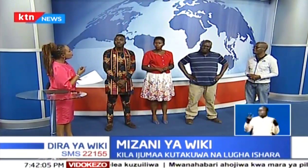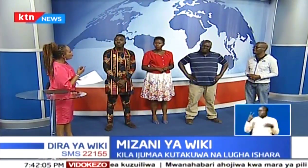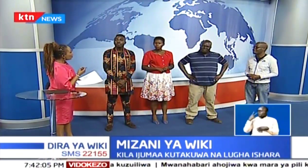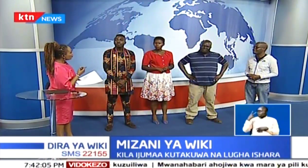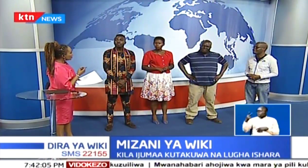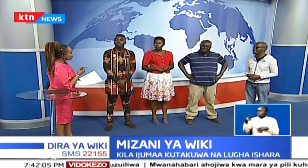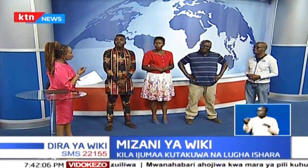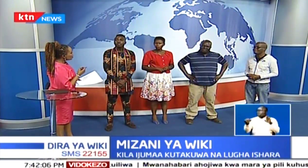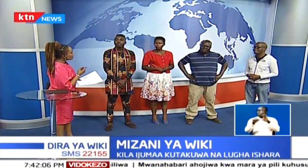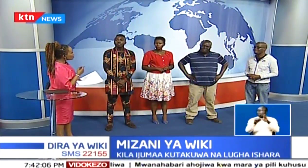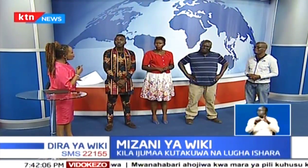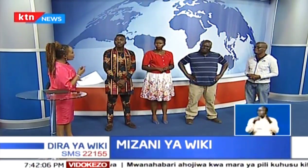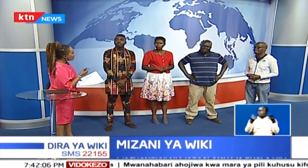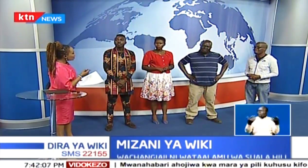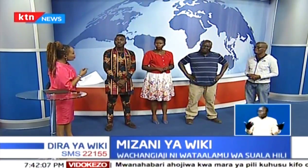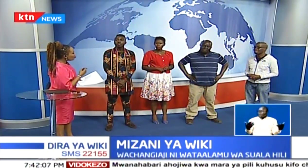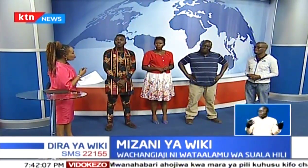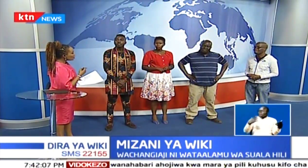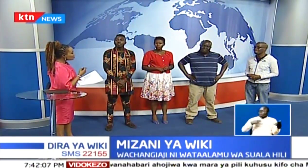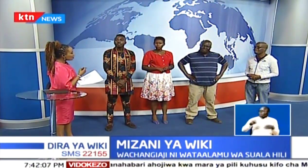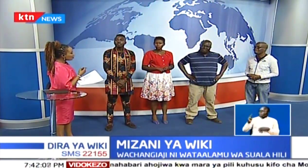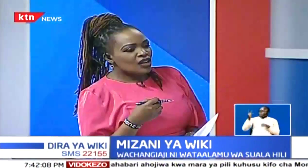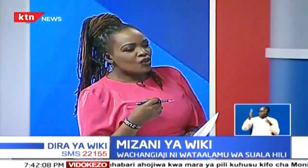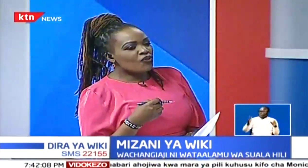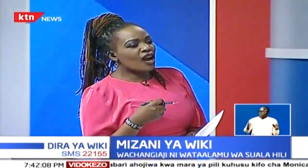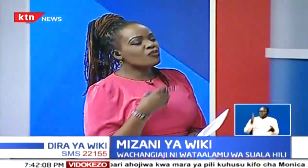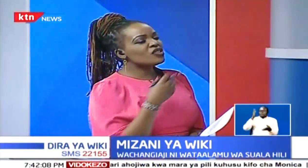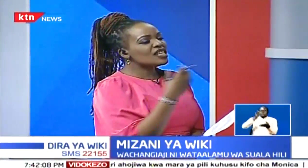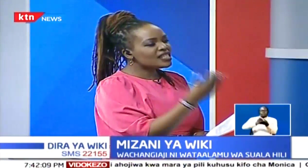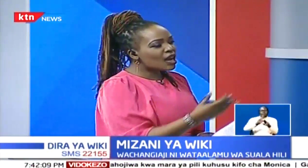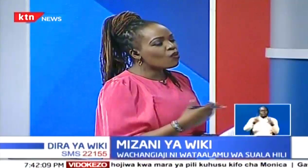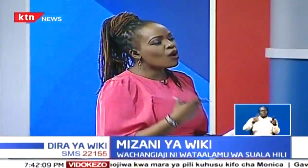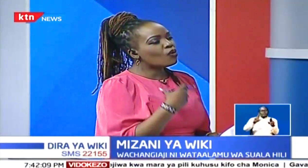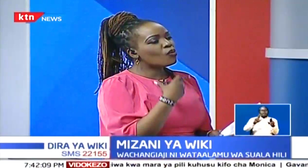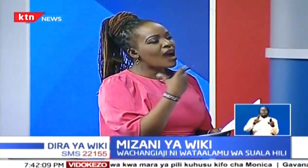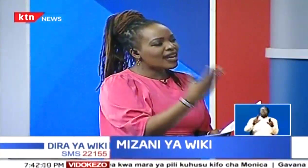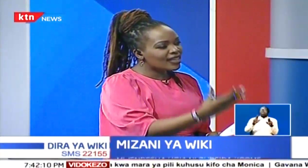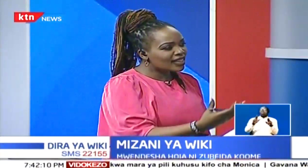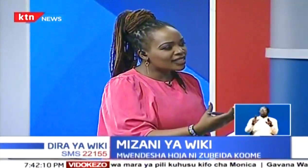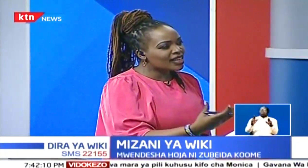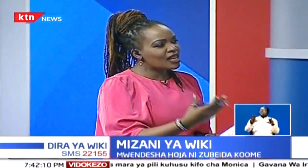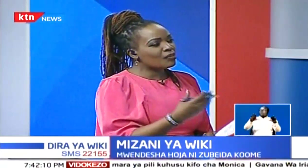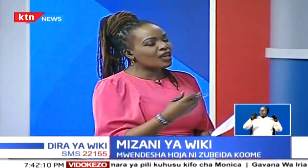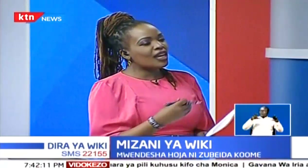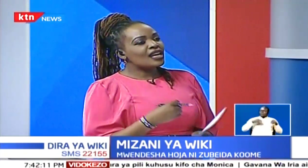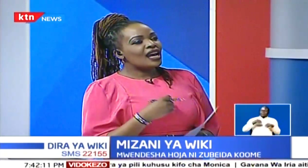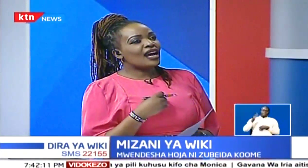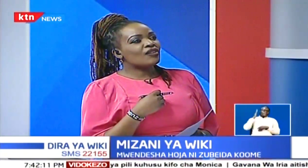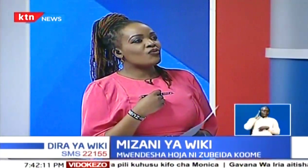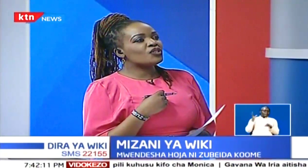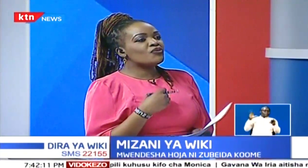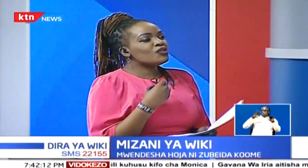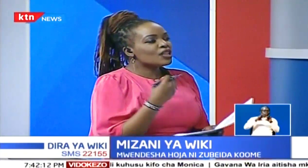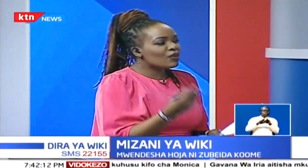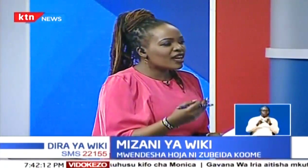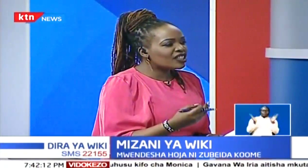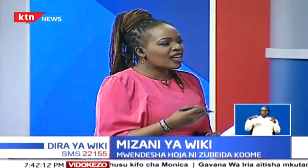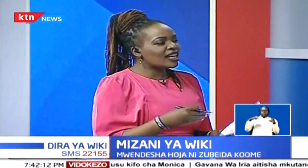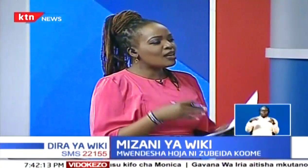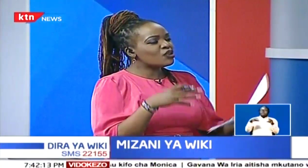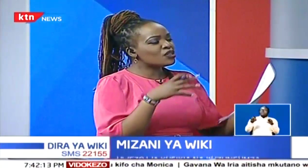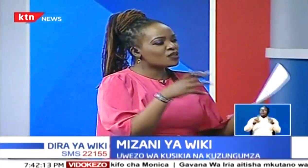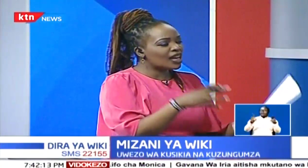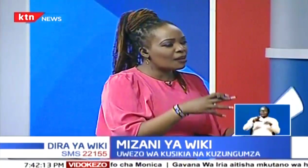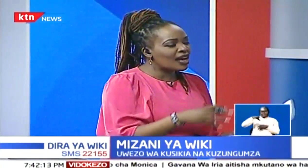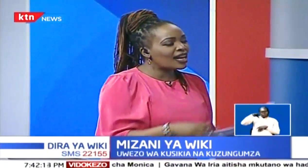Mnaona, pengoli kwa api? Haswa jee wa Kenya, wameanza kufahamu jinsi ya kuwa kubali. Katika jamii, kujifunze luga